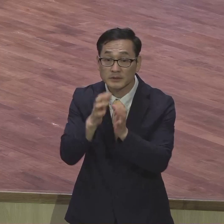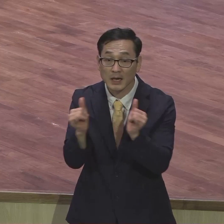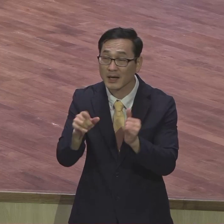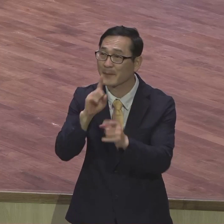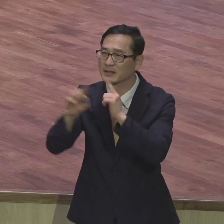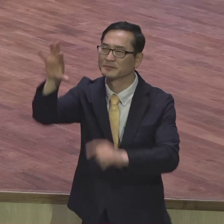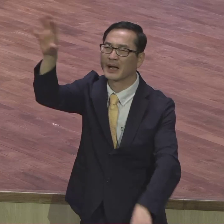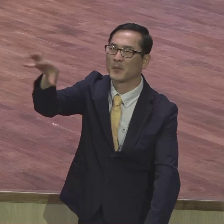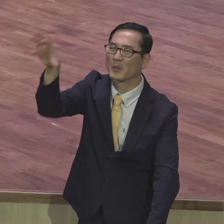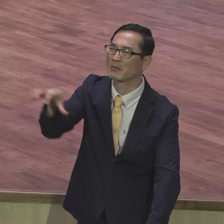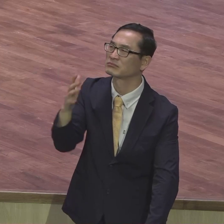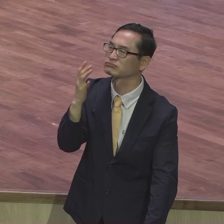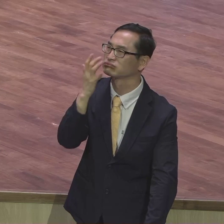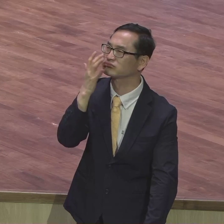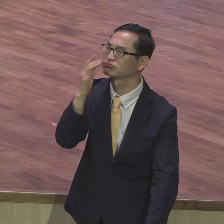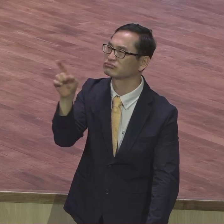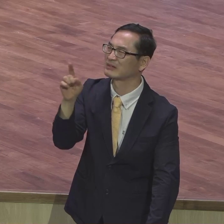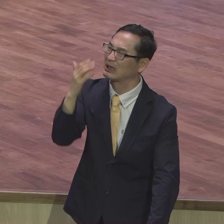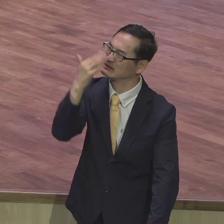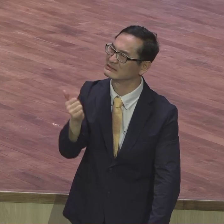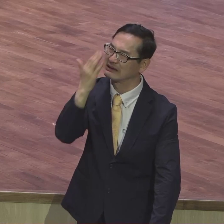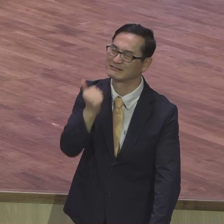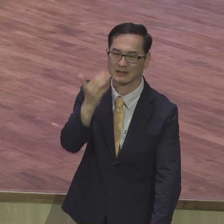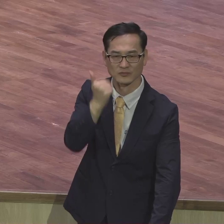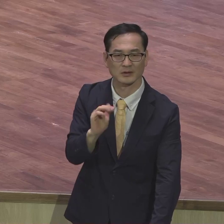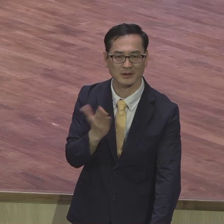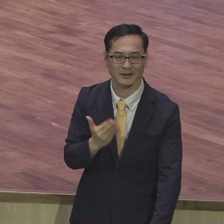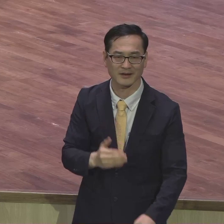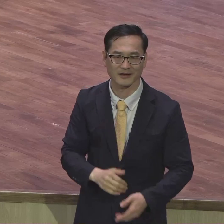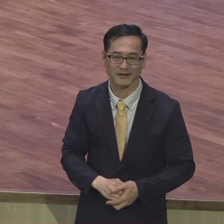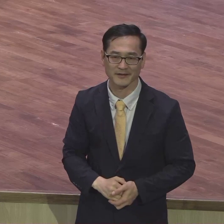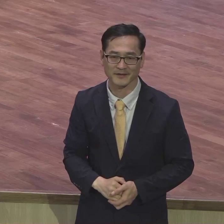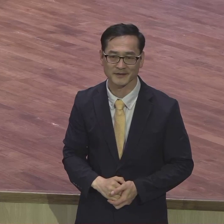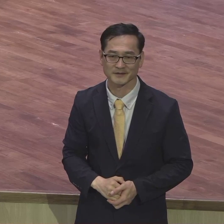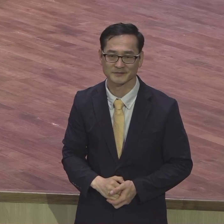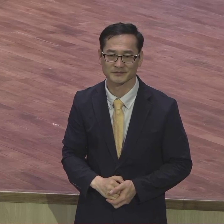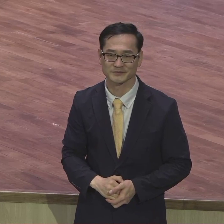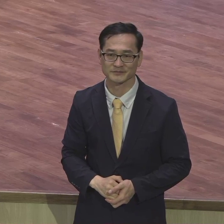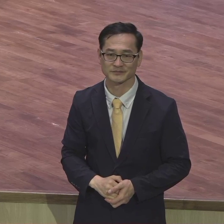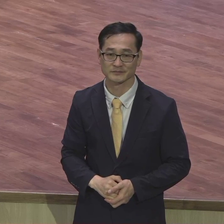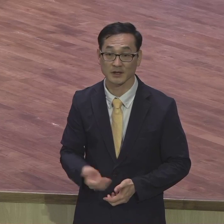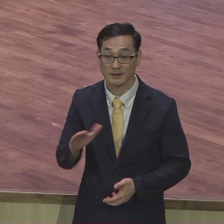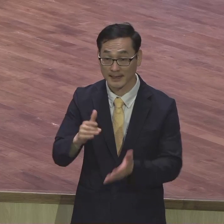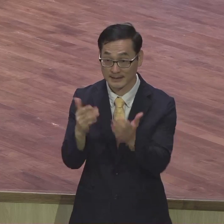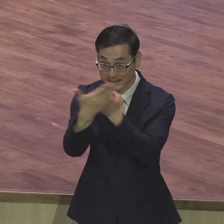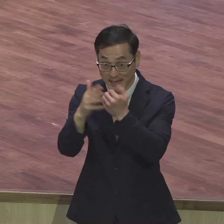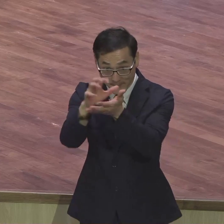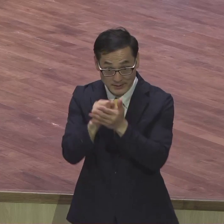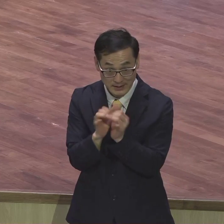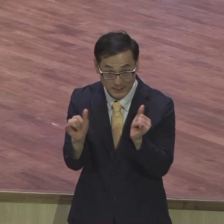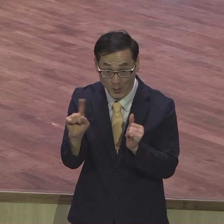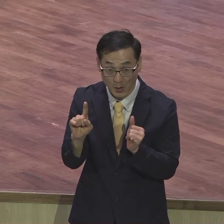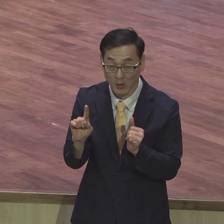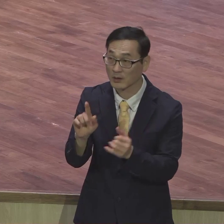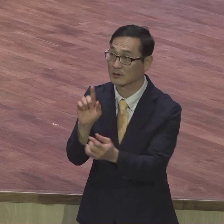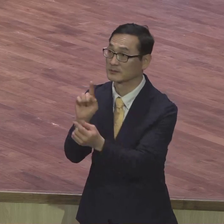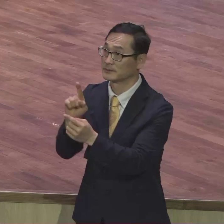날로 은혜 받고 예배 성공한 사람 특징이 뭐냐 만날 때마다 새로워 아멘 날로